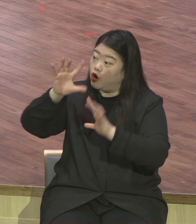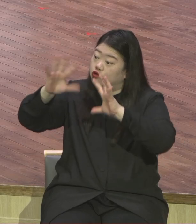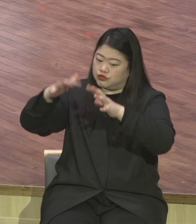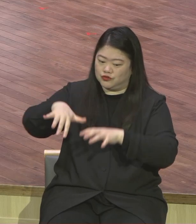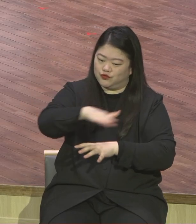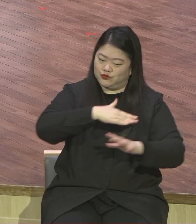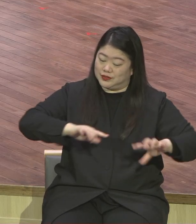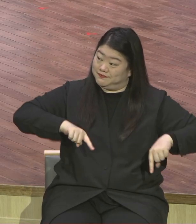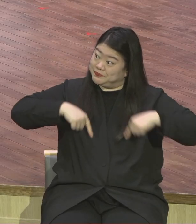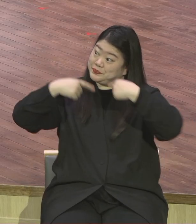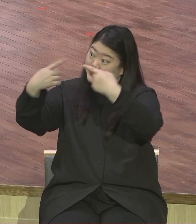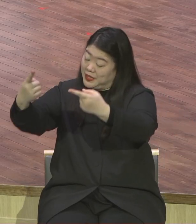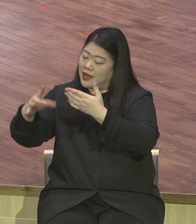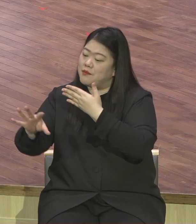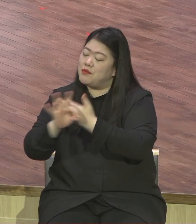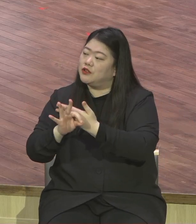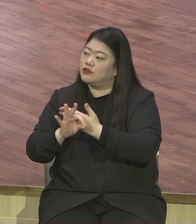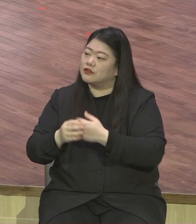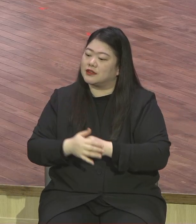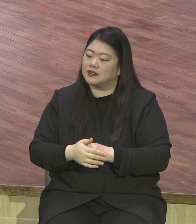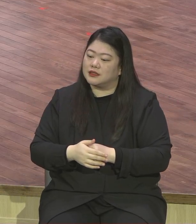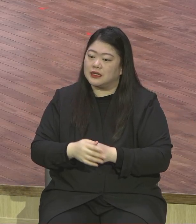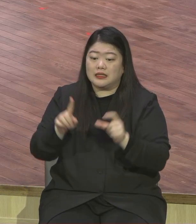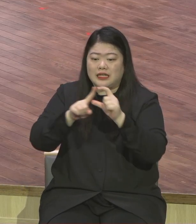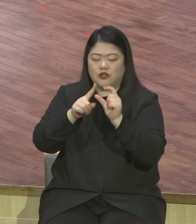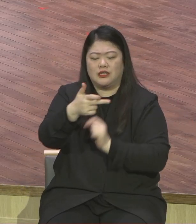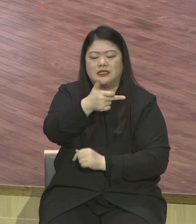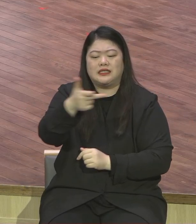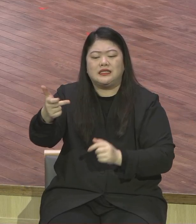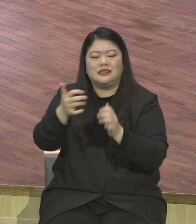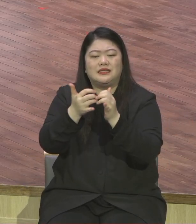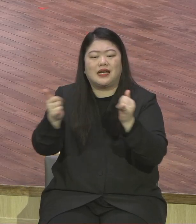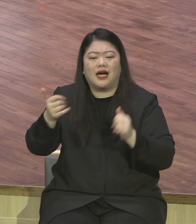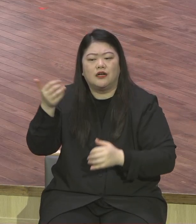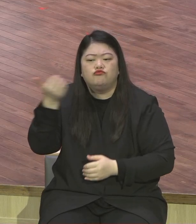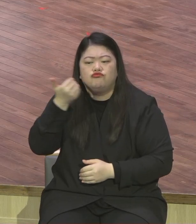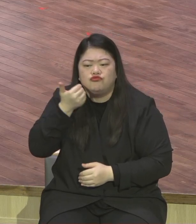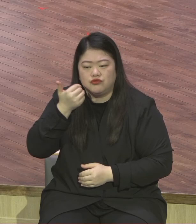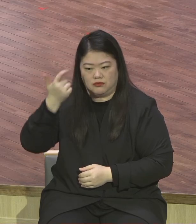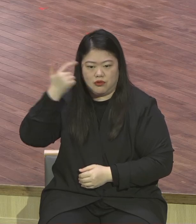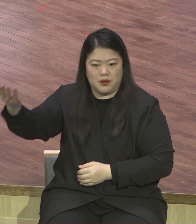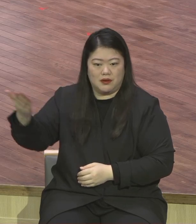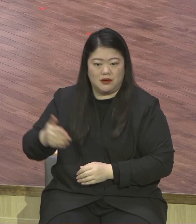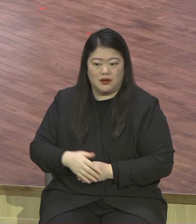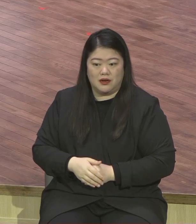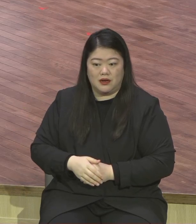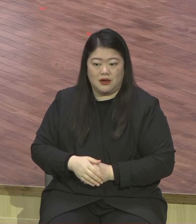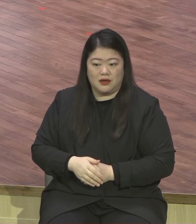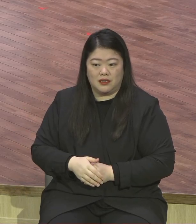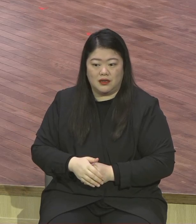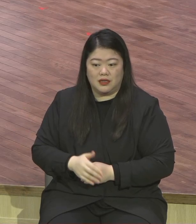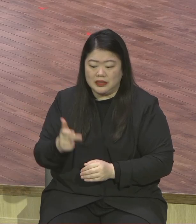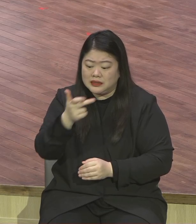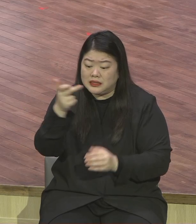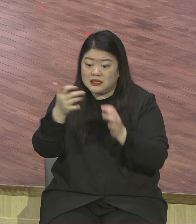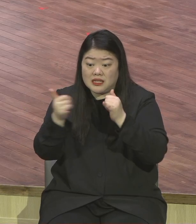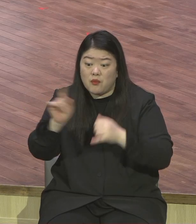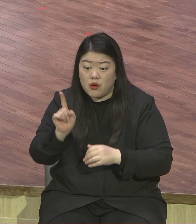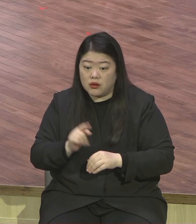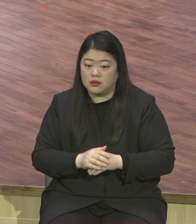천국에서 큰 자가 누굽니까? 오늘 본문의 이 핵심을 보면요. 천국의